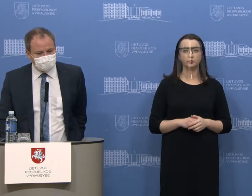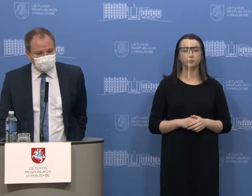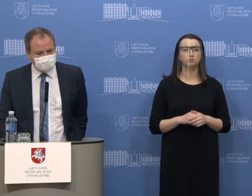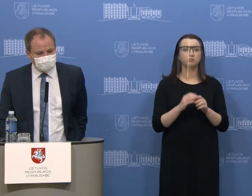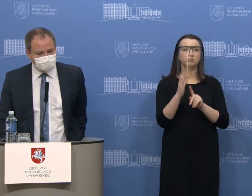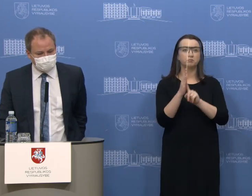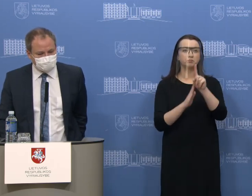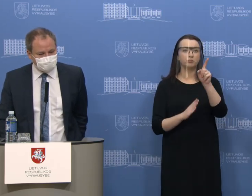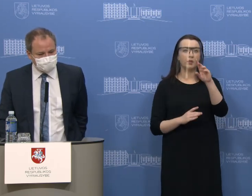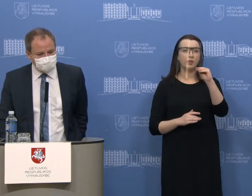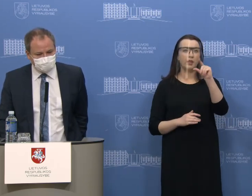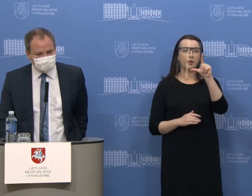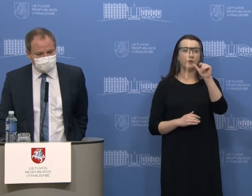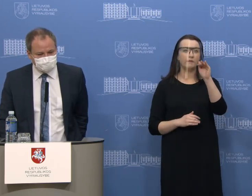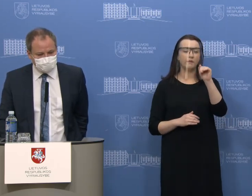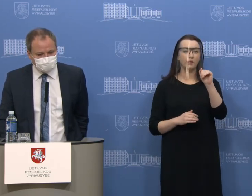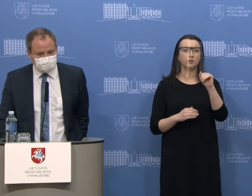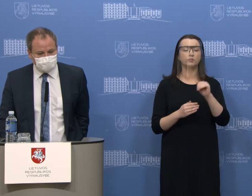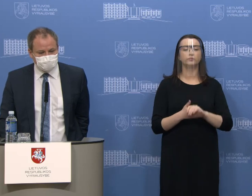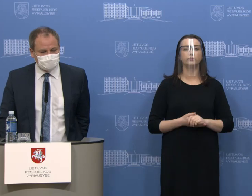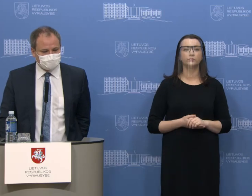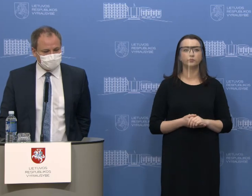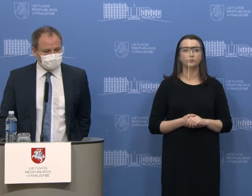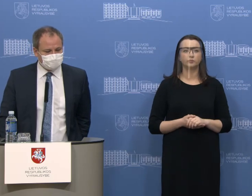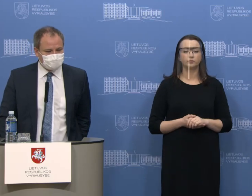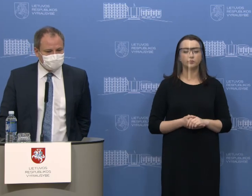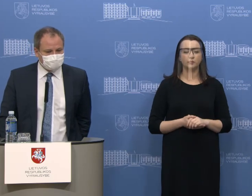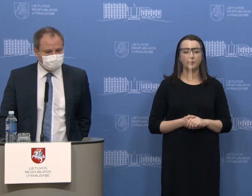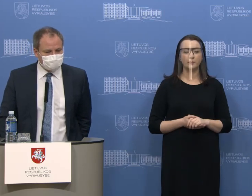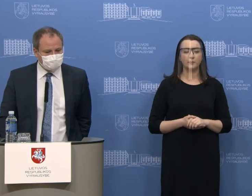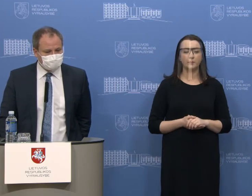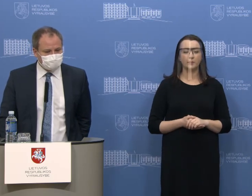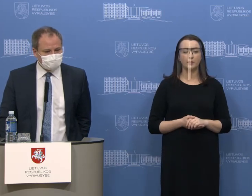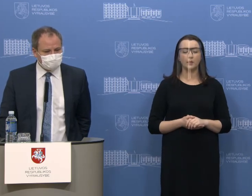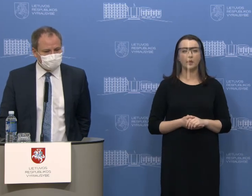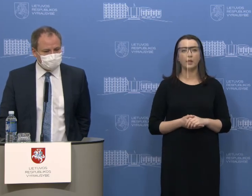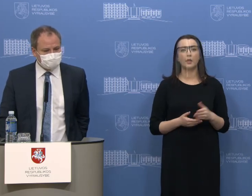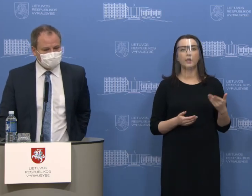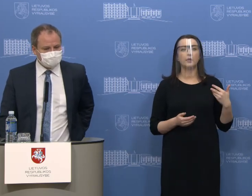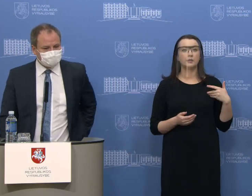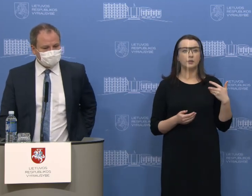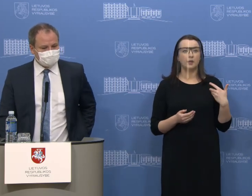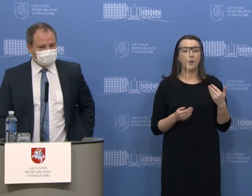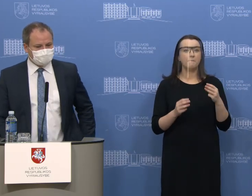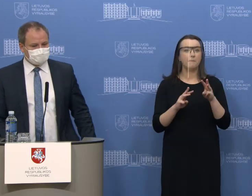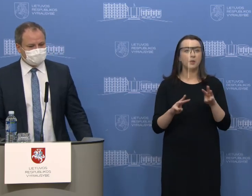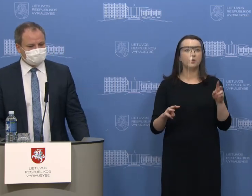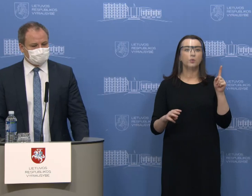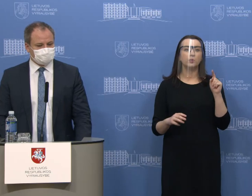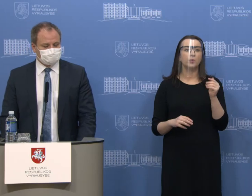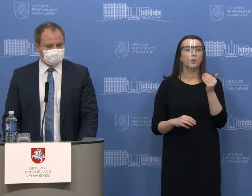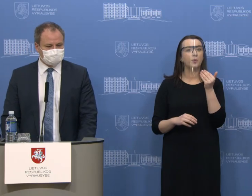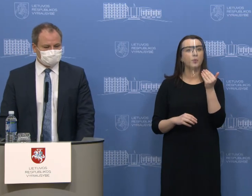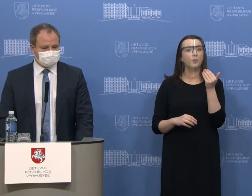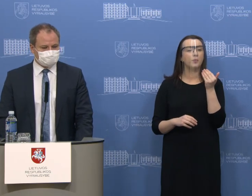pradėsime nuo Delfi, o ruošiasi M1. Prašom, Gintarė. Iki ministrė norėjau paklausti, ar galėtumėt